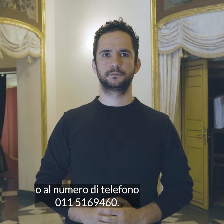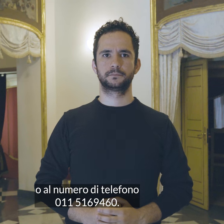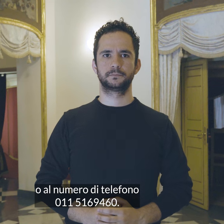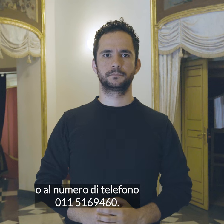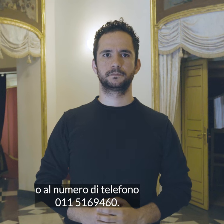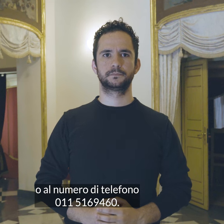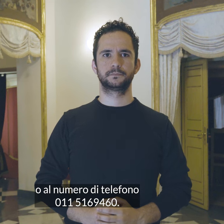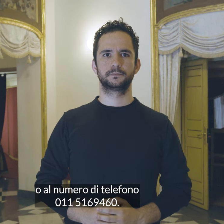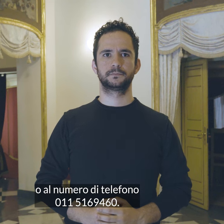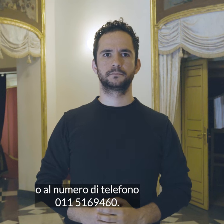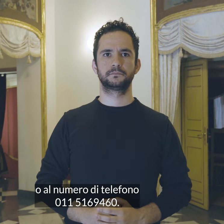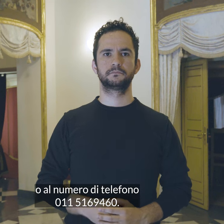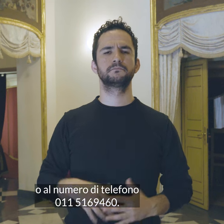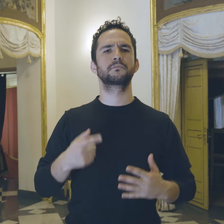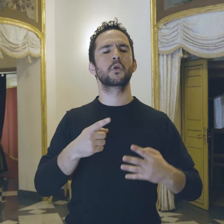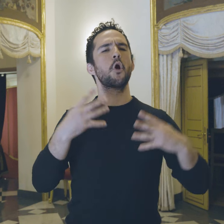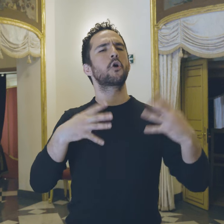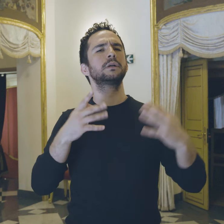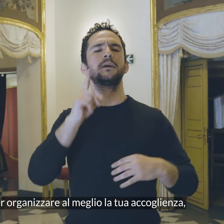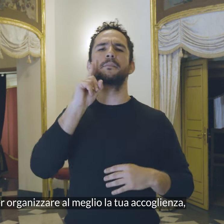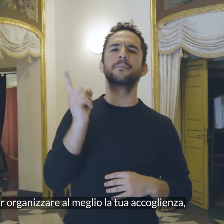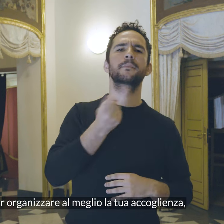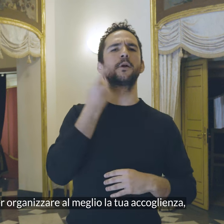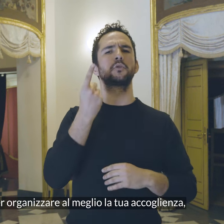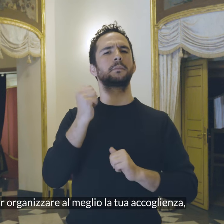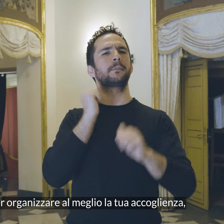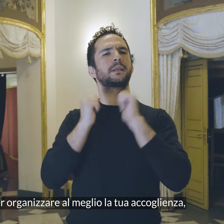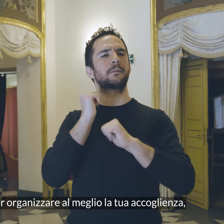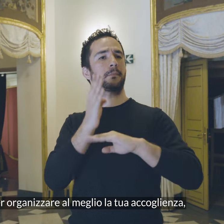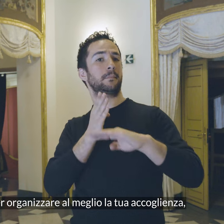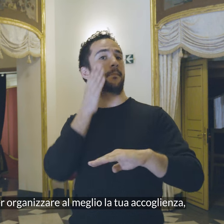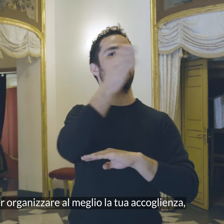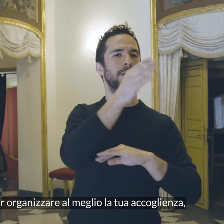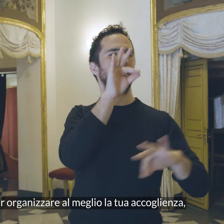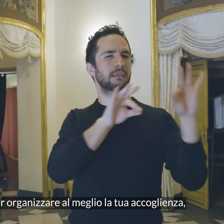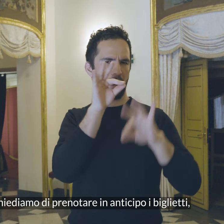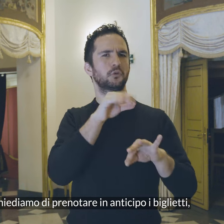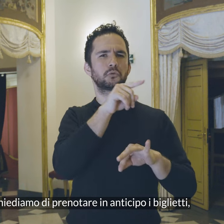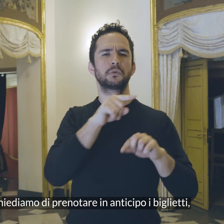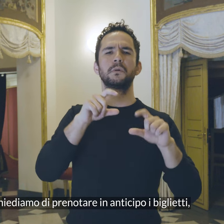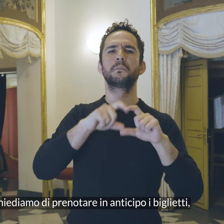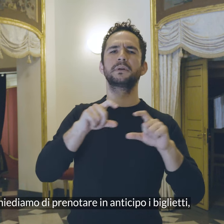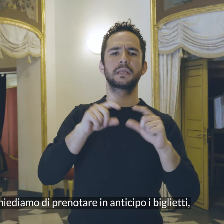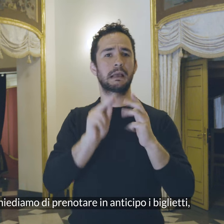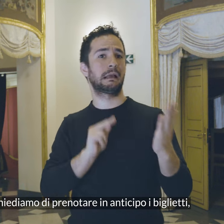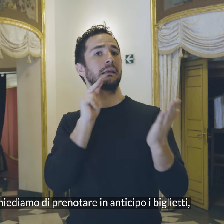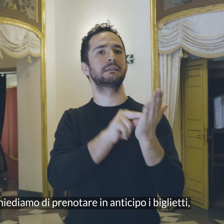-460 Per organizzare al meglio la tua accoglienza Ti chiediamo di prenotare in anticipo i